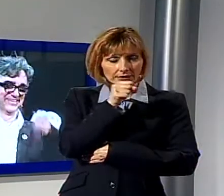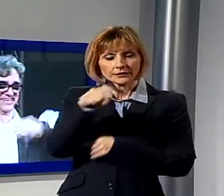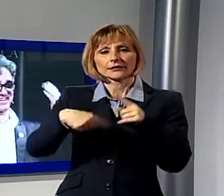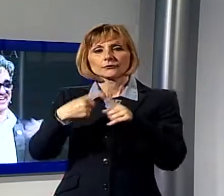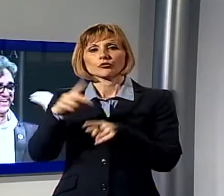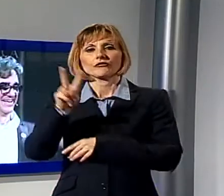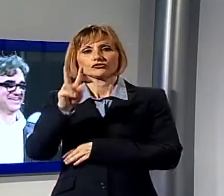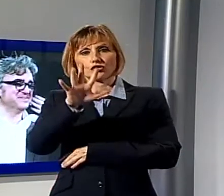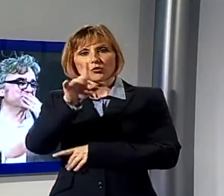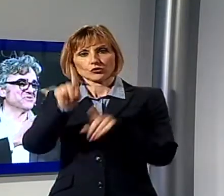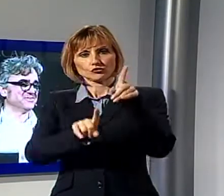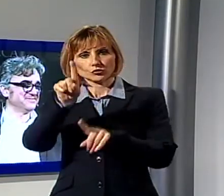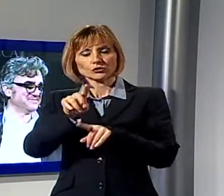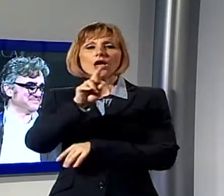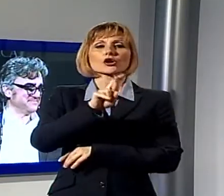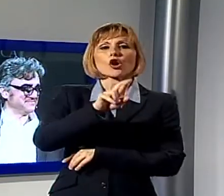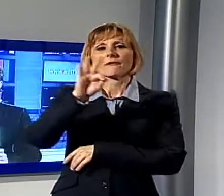giugno con Robi Facchinetti.